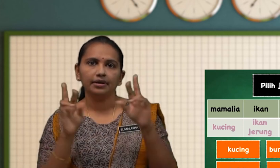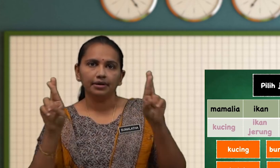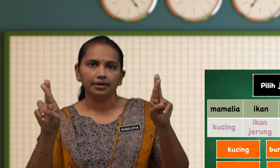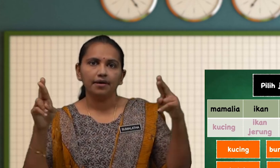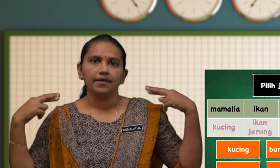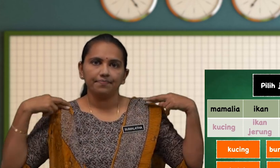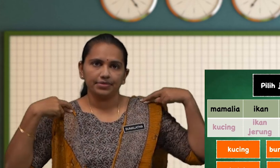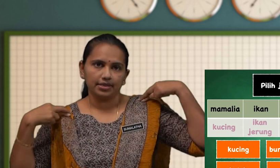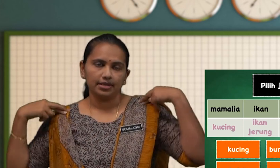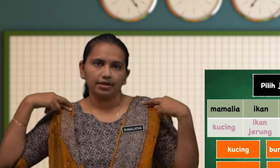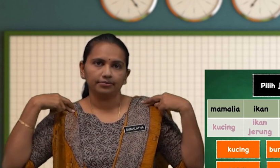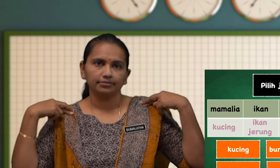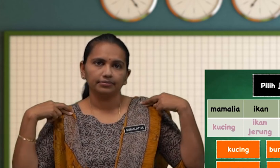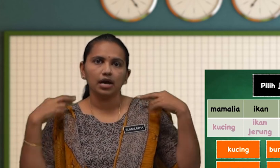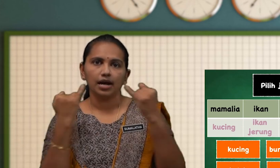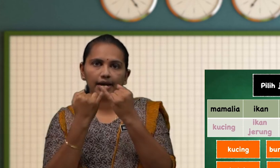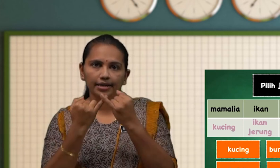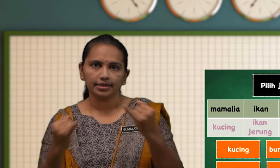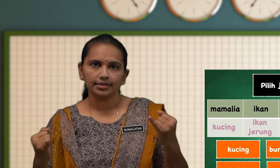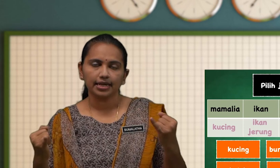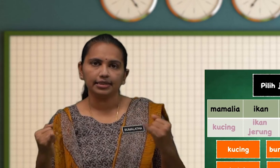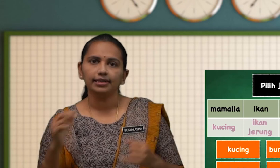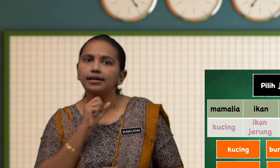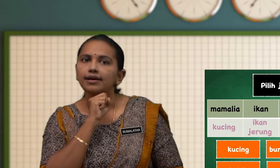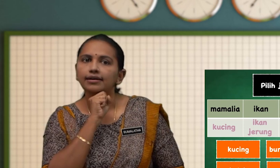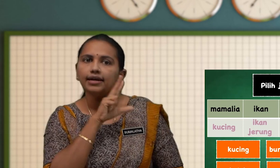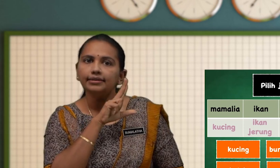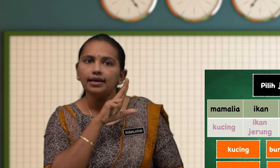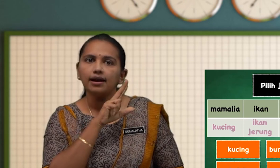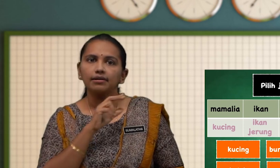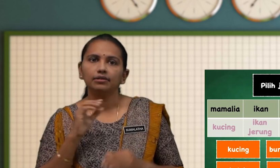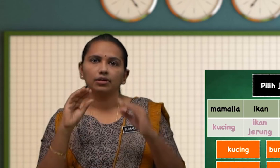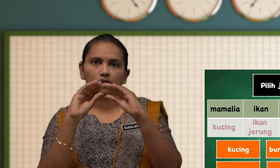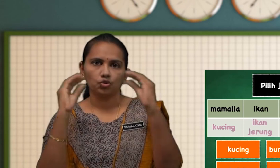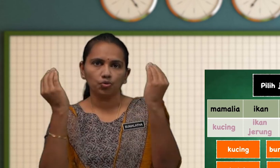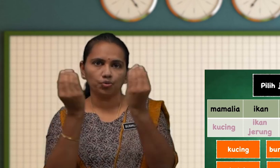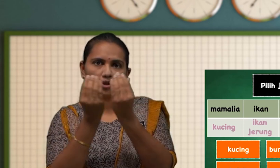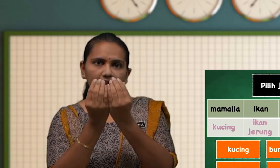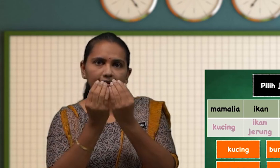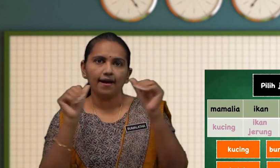Reptilia Akhir Sekali Kata Kumpulan